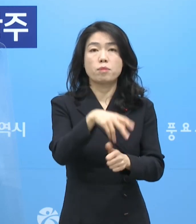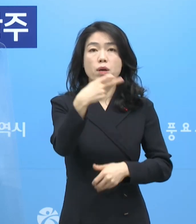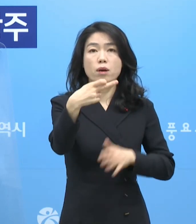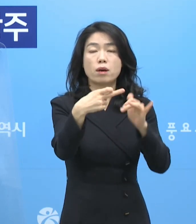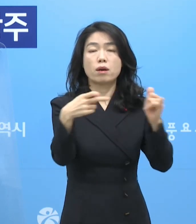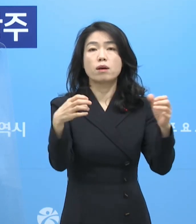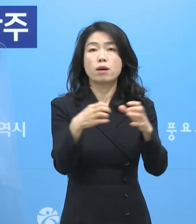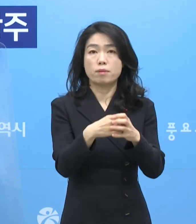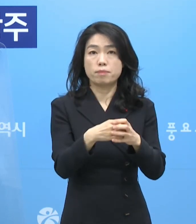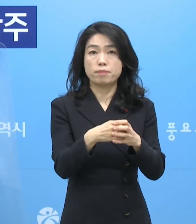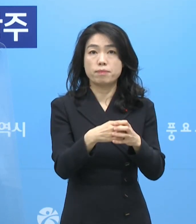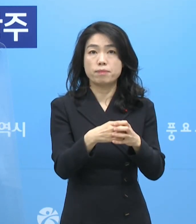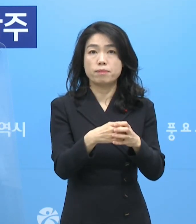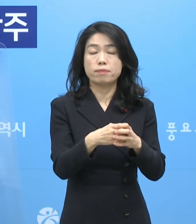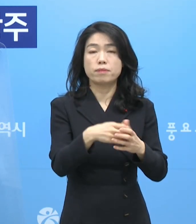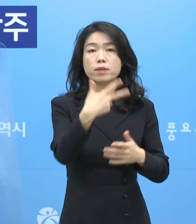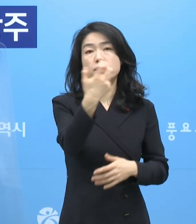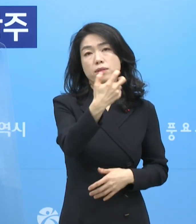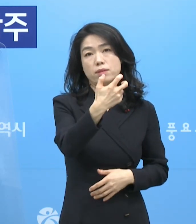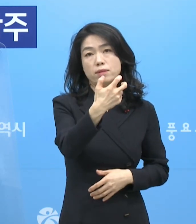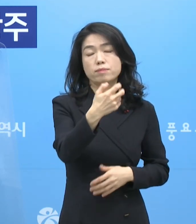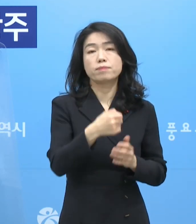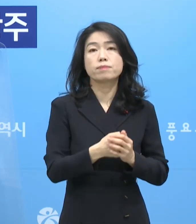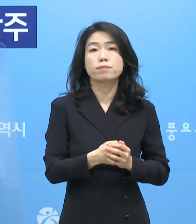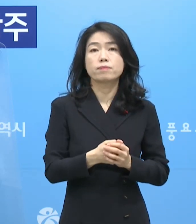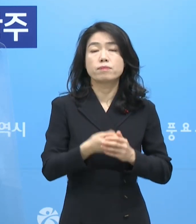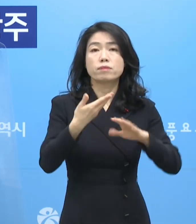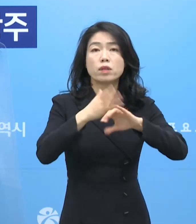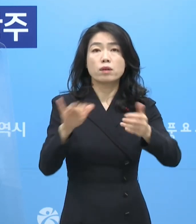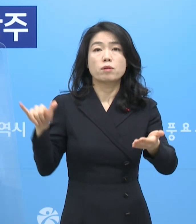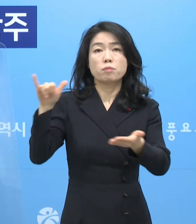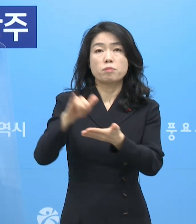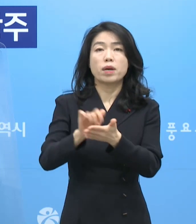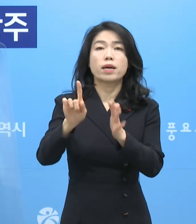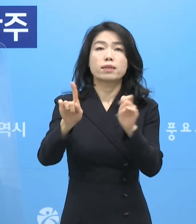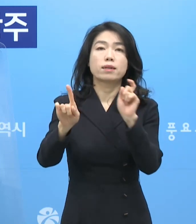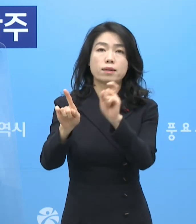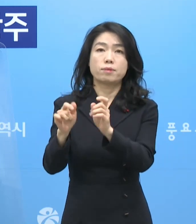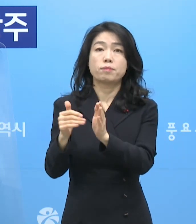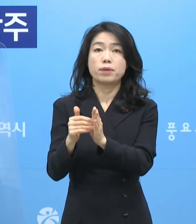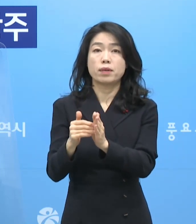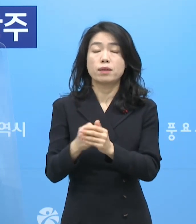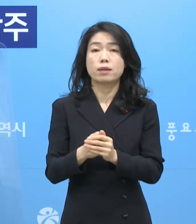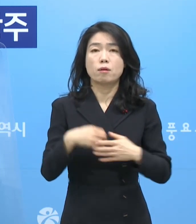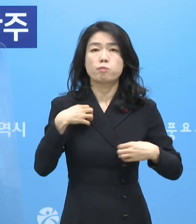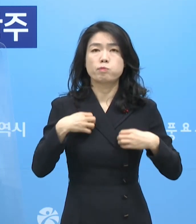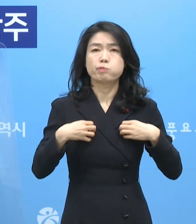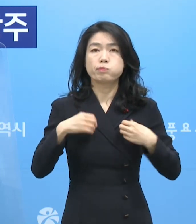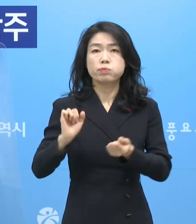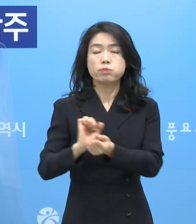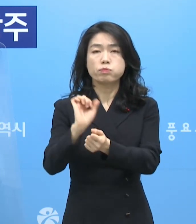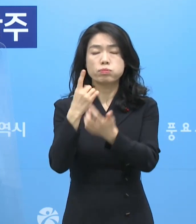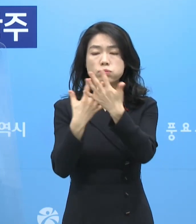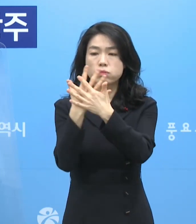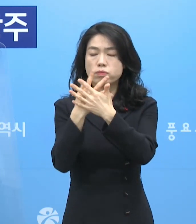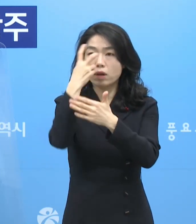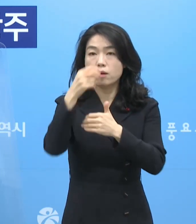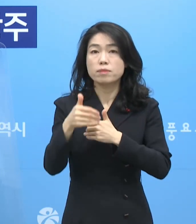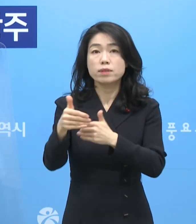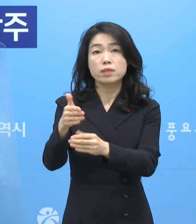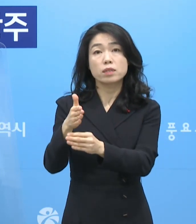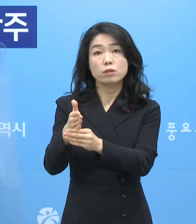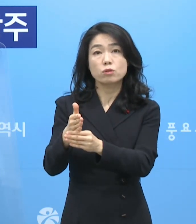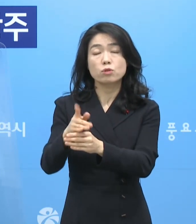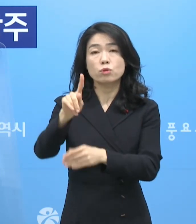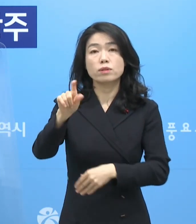12명을 포함한 총 70명 해외 유입 1명 등입니다. 유증상으로 감염 경로를 조사 중인